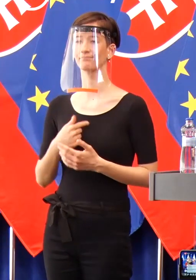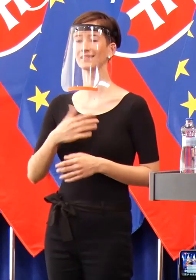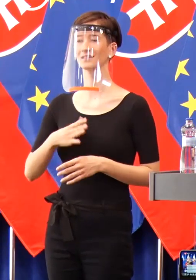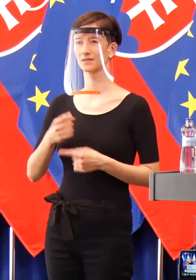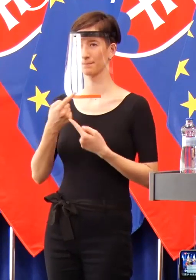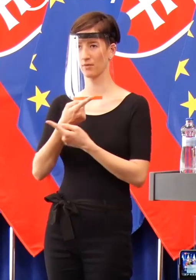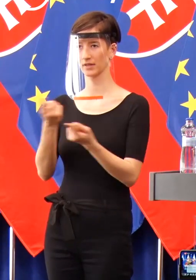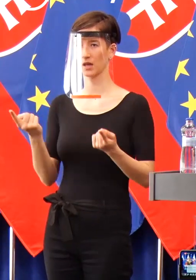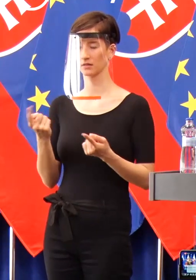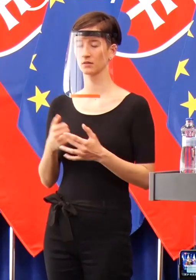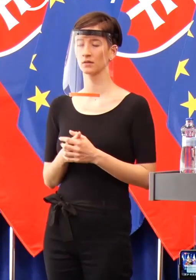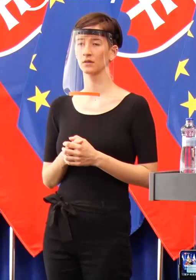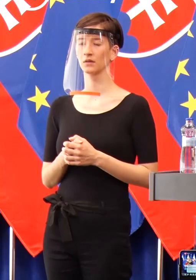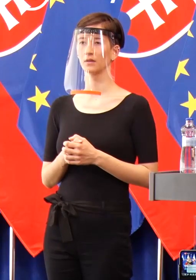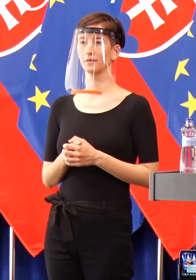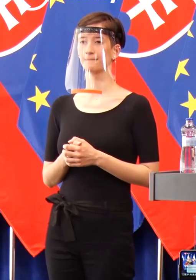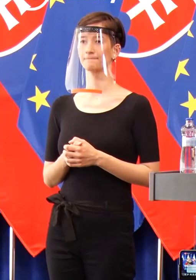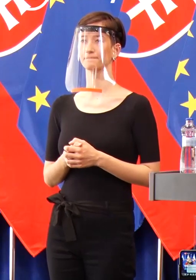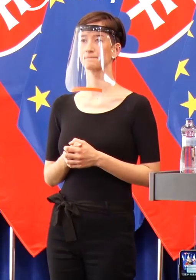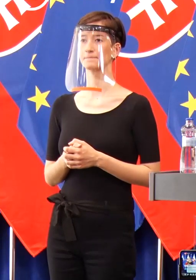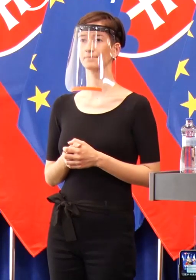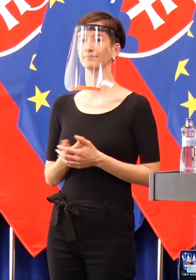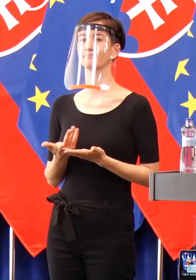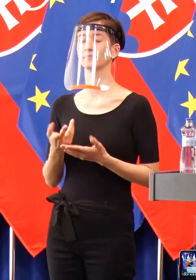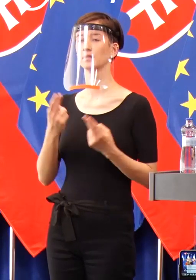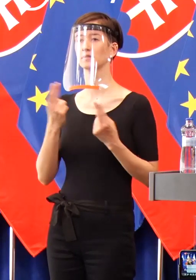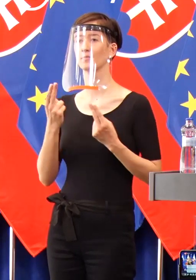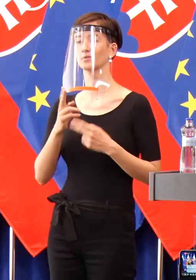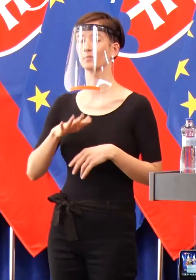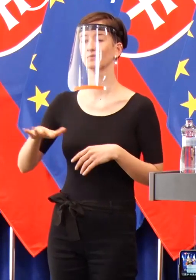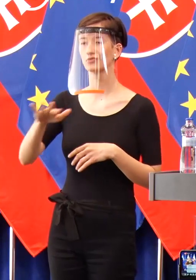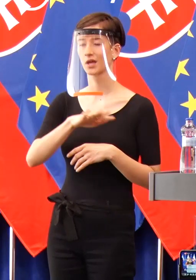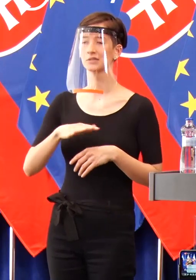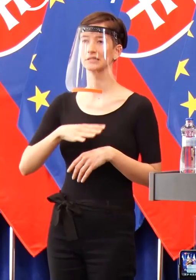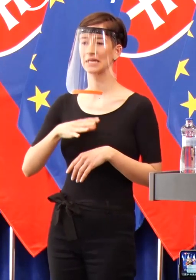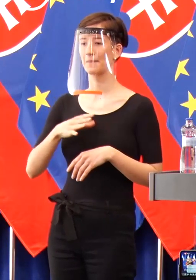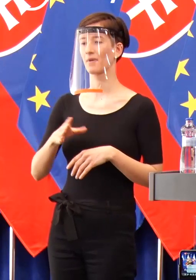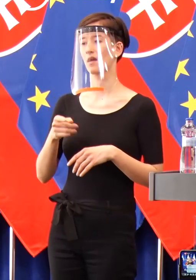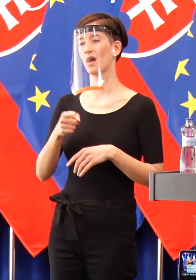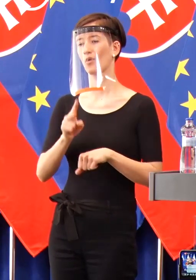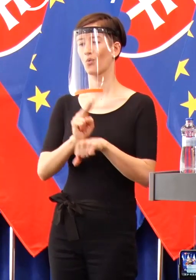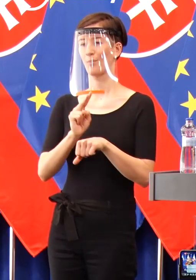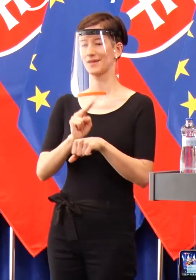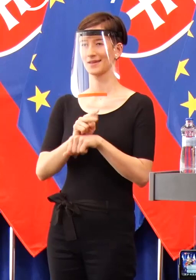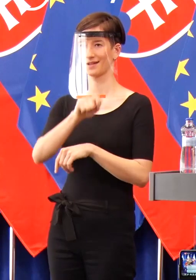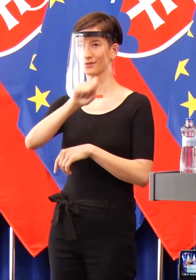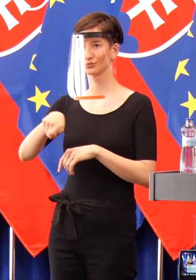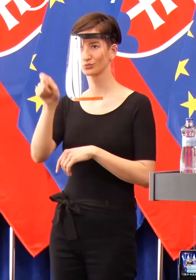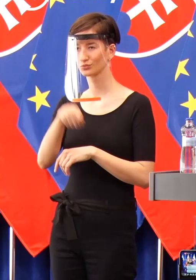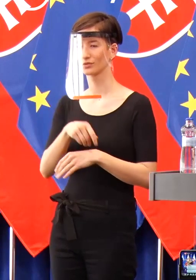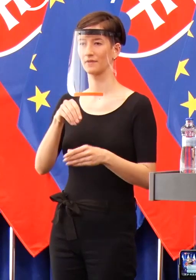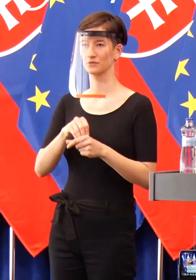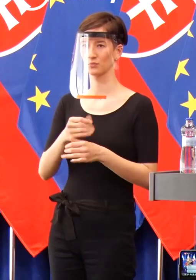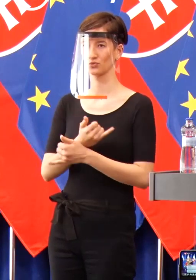posledné slova pána hygienika, všetci by sme veľmi radi zrušili tie obmedzujúce opatrenia.